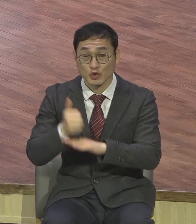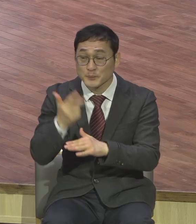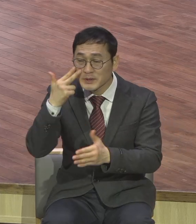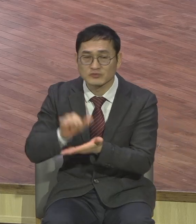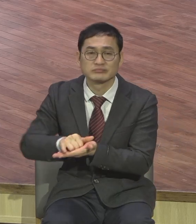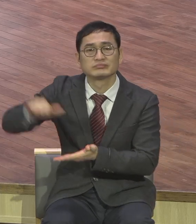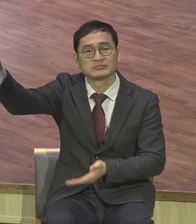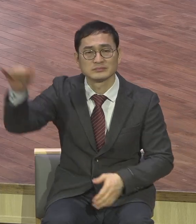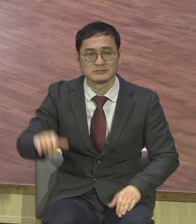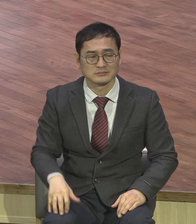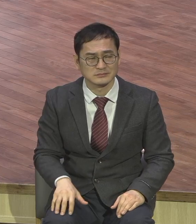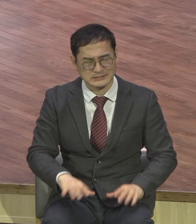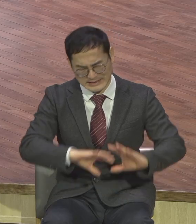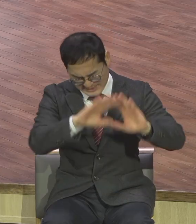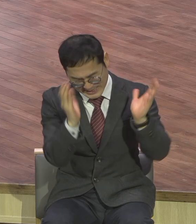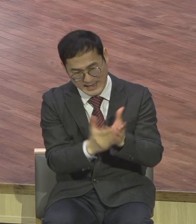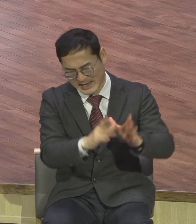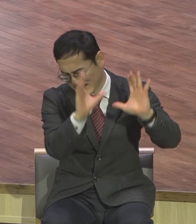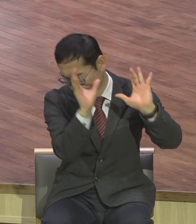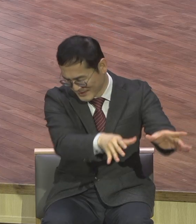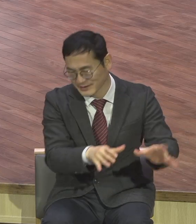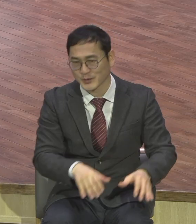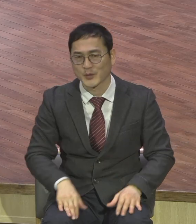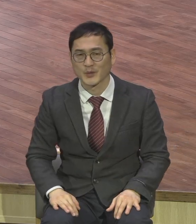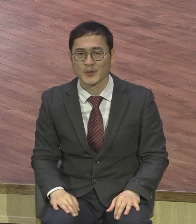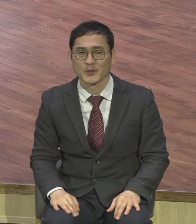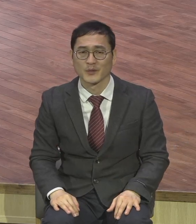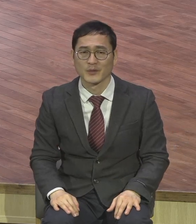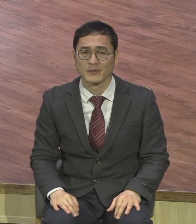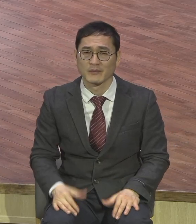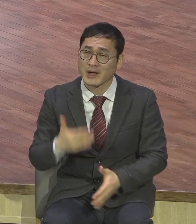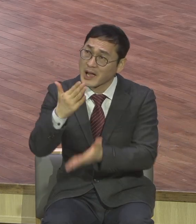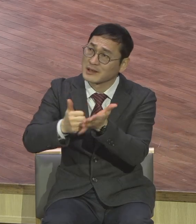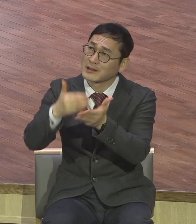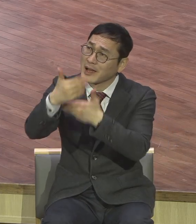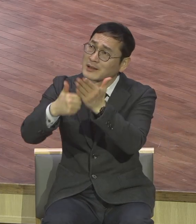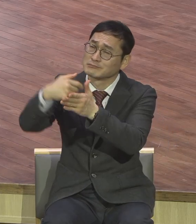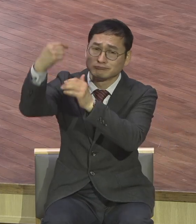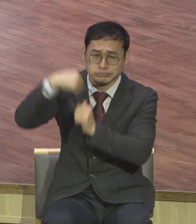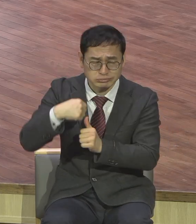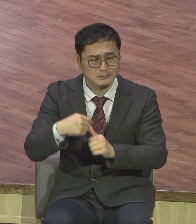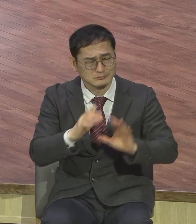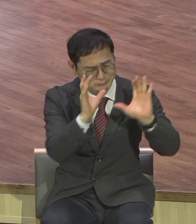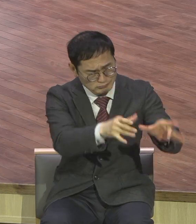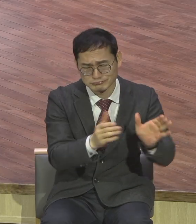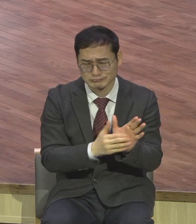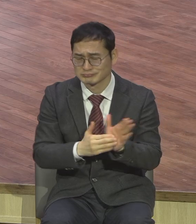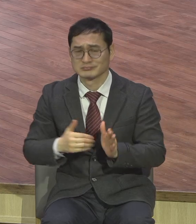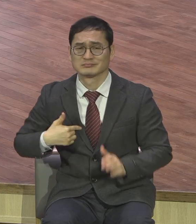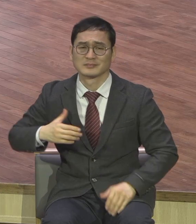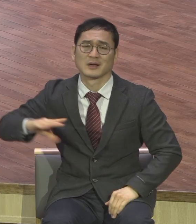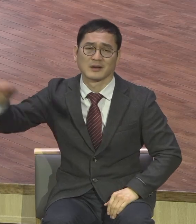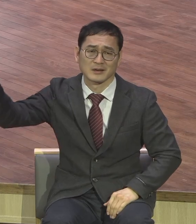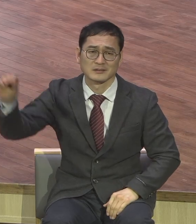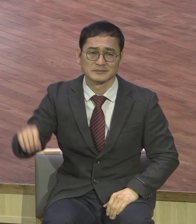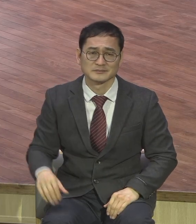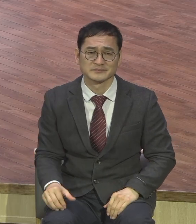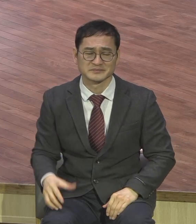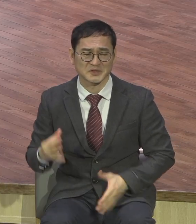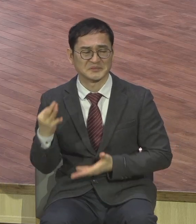주장합니까 뭘 했다고 하나님 앞에서 이거 하나님의 성전이에요 하나님